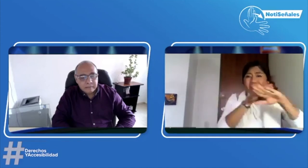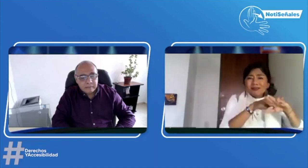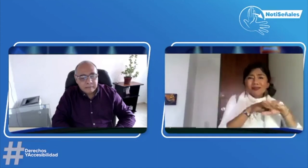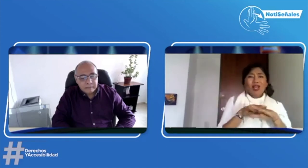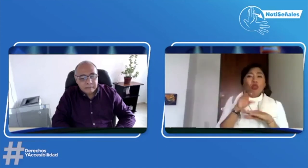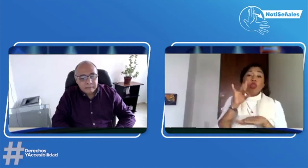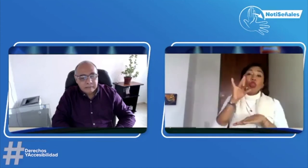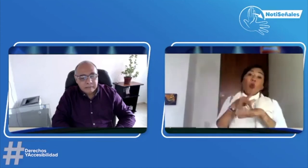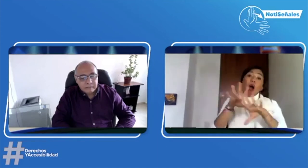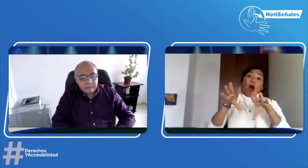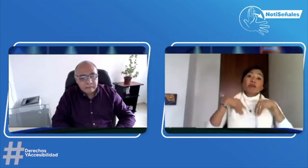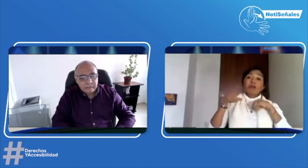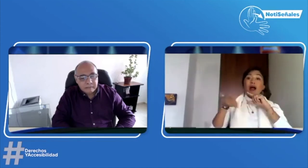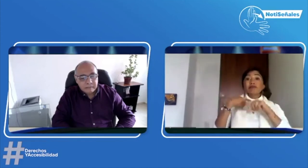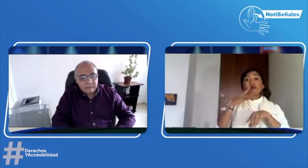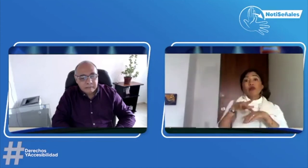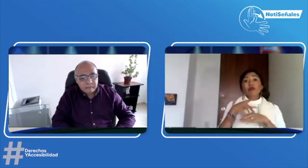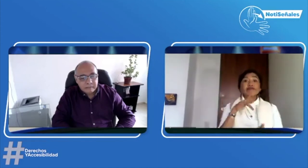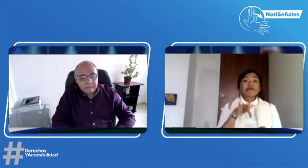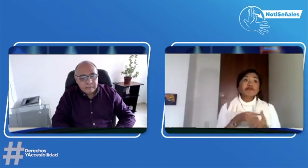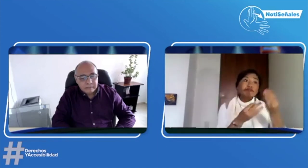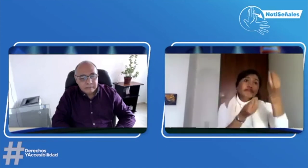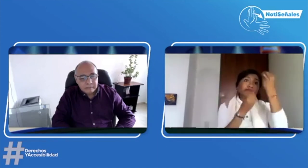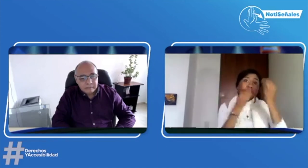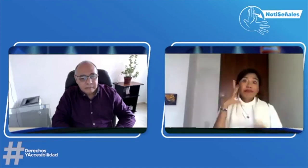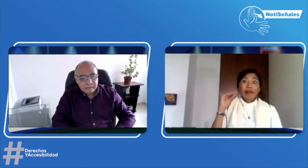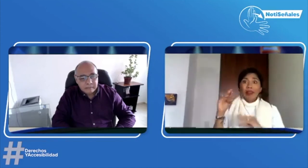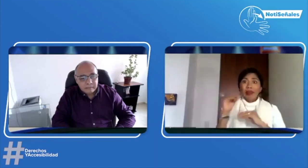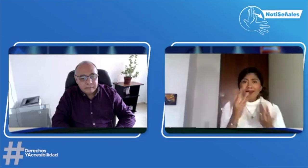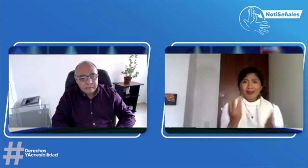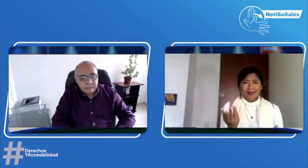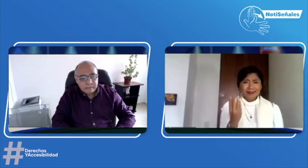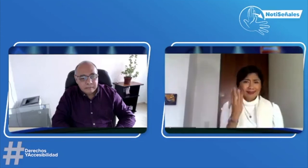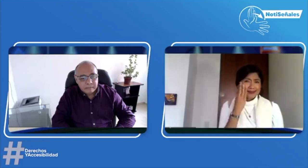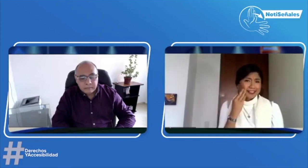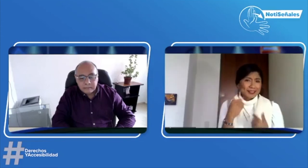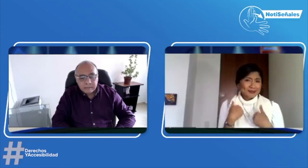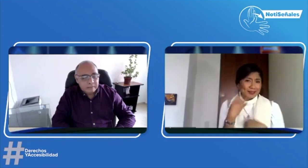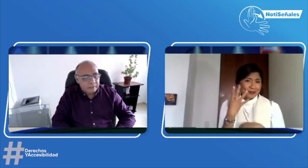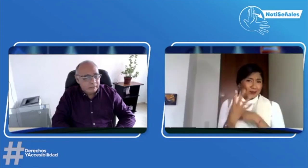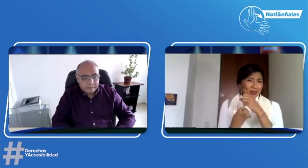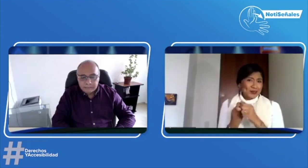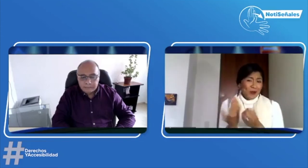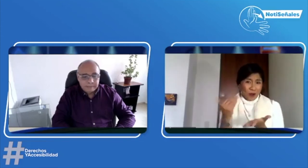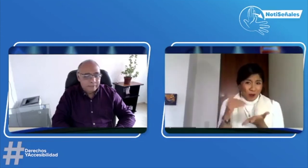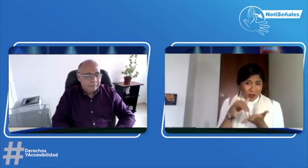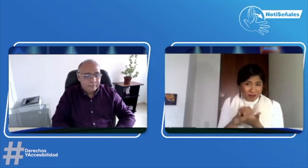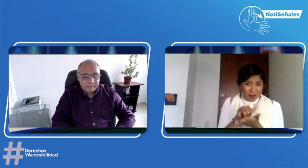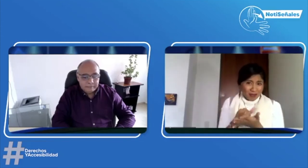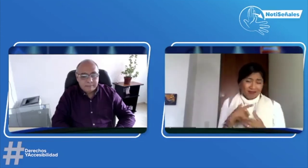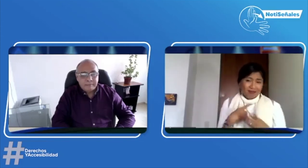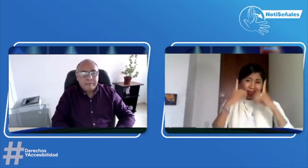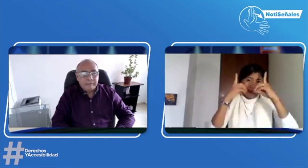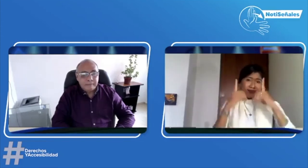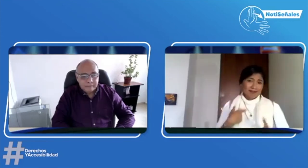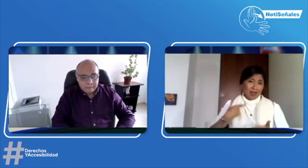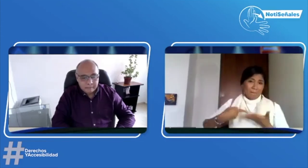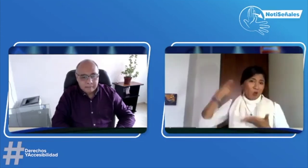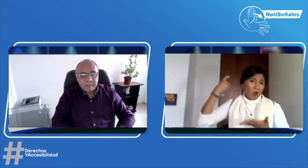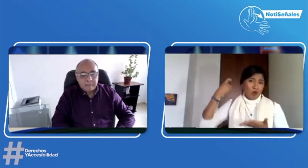Entonces, se están vulnerando esos derechos. Simplemente tiene uno que asistir porque sí y hacer lo mismo que sucedió